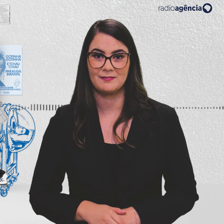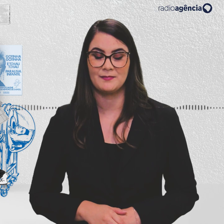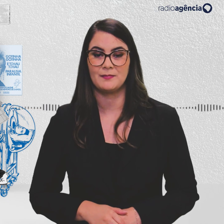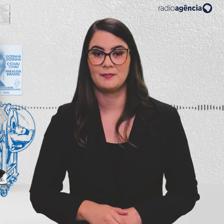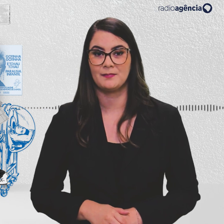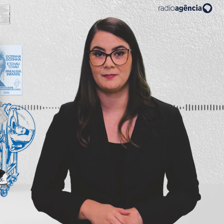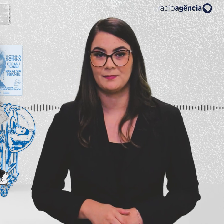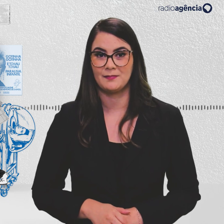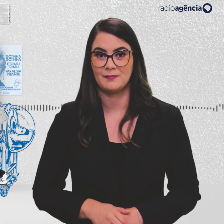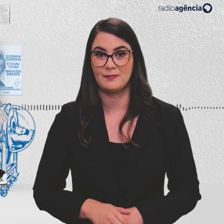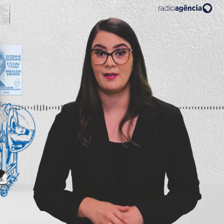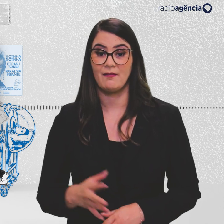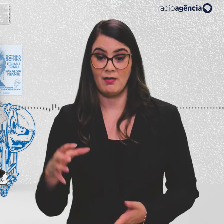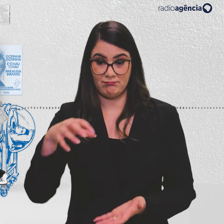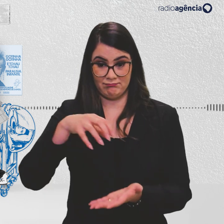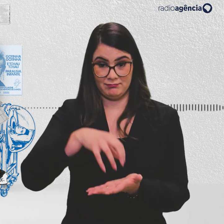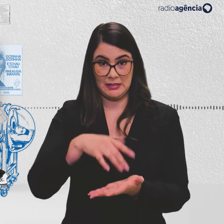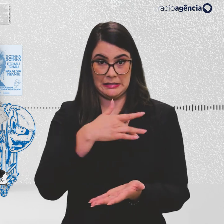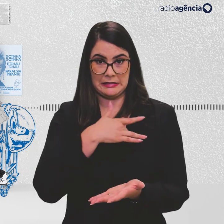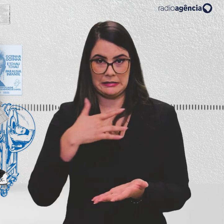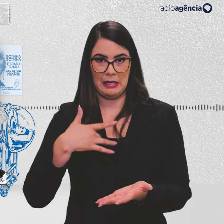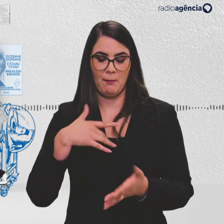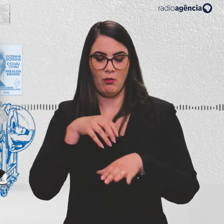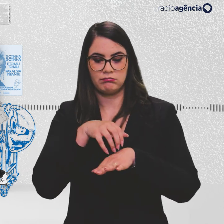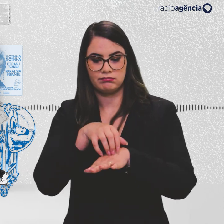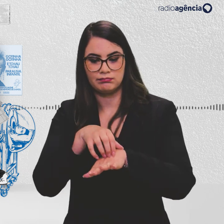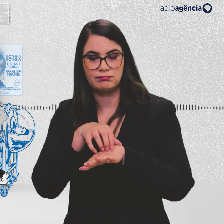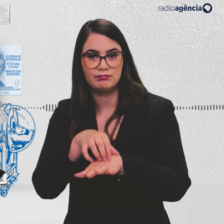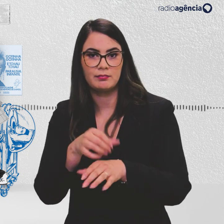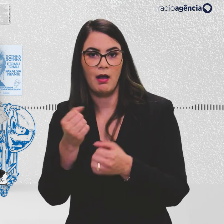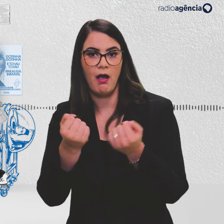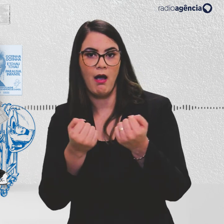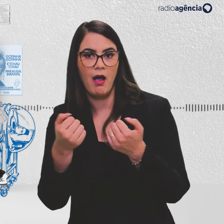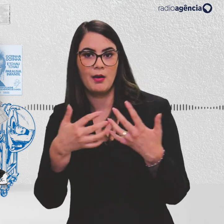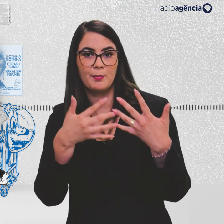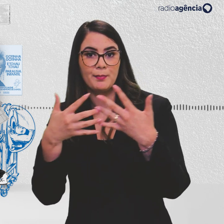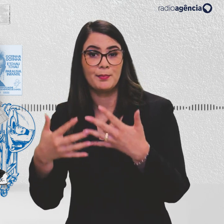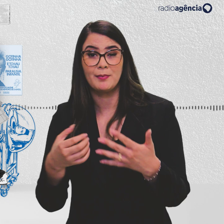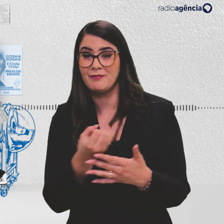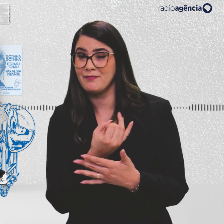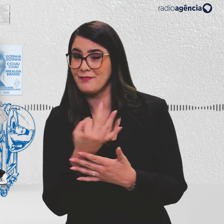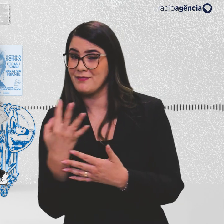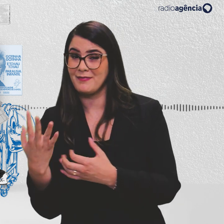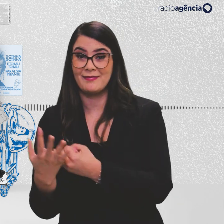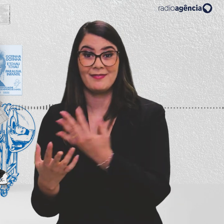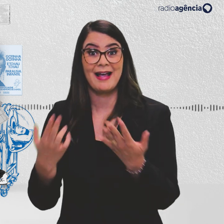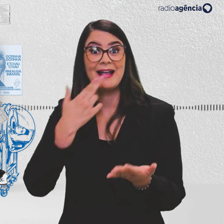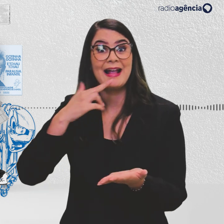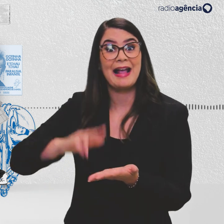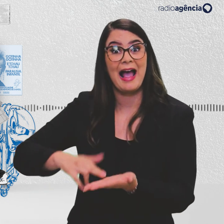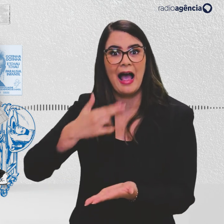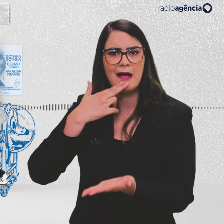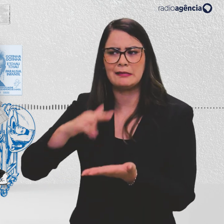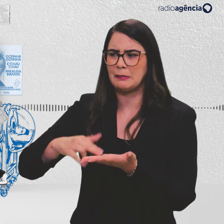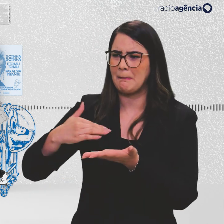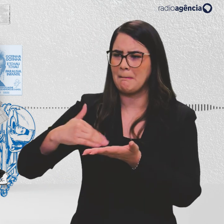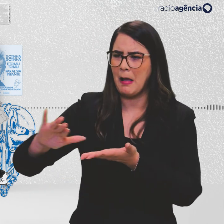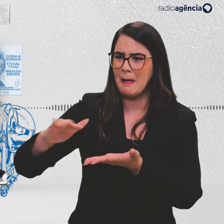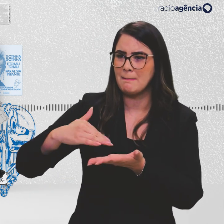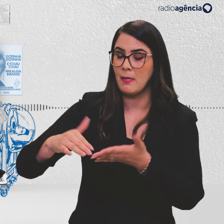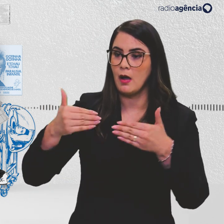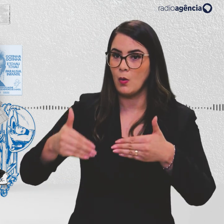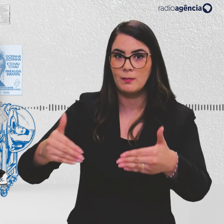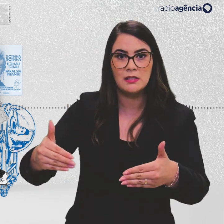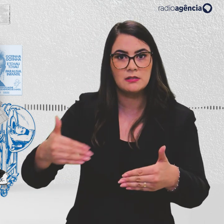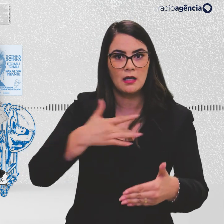iam para o centro de saúde, de caminhonete ou de combi, entendeu? Tal era o volume de cartas que chegou. O próprio Ministério ficou meio